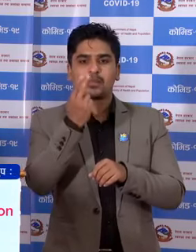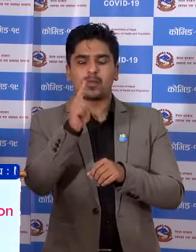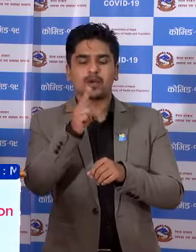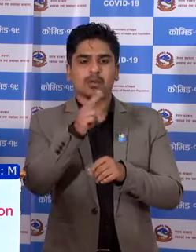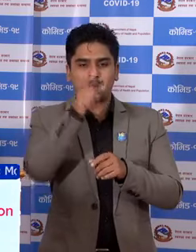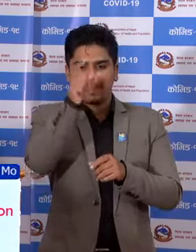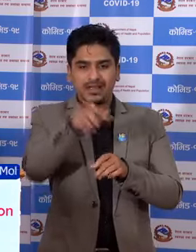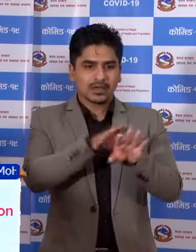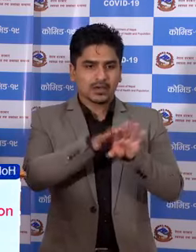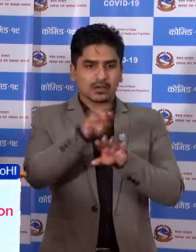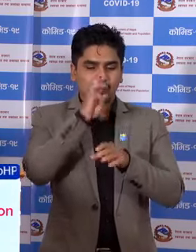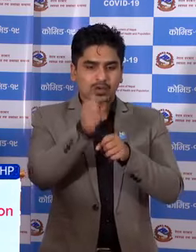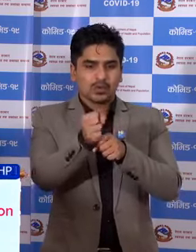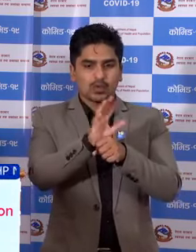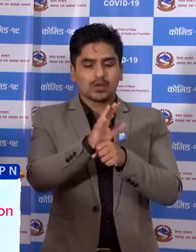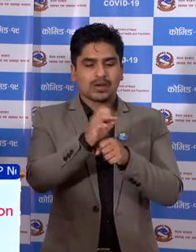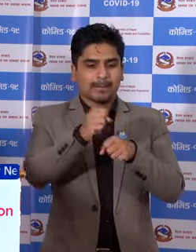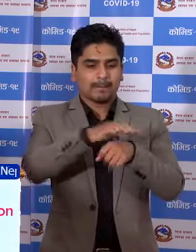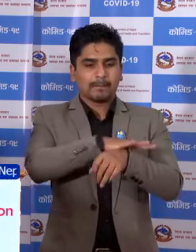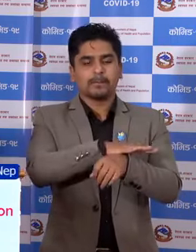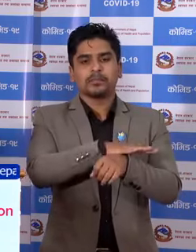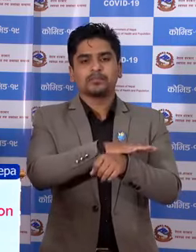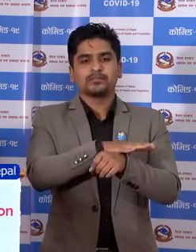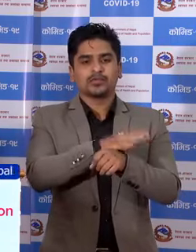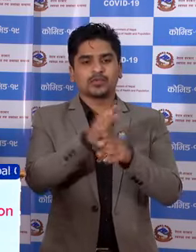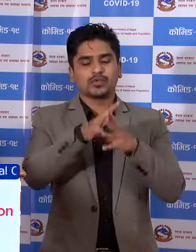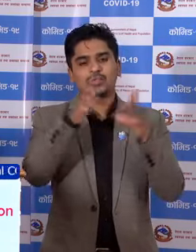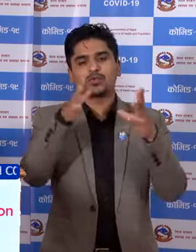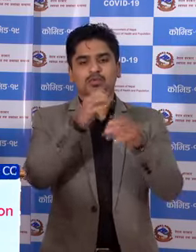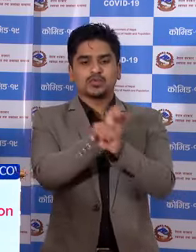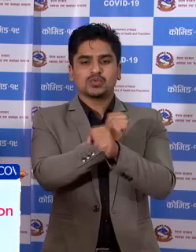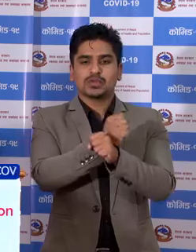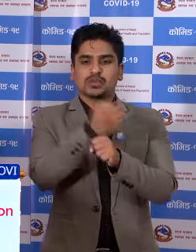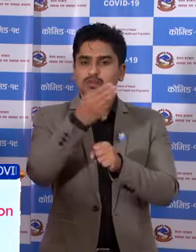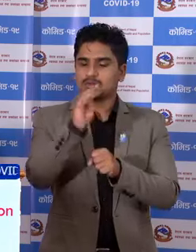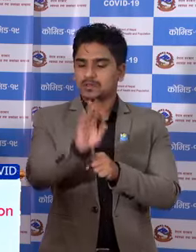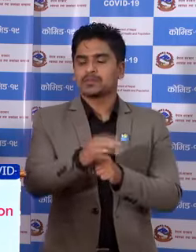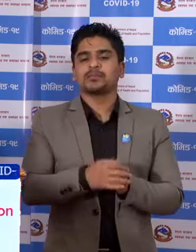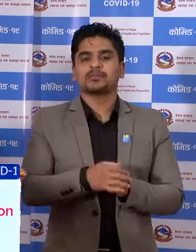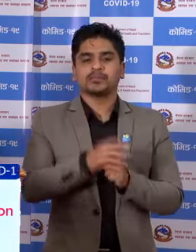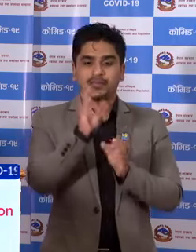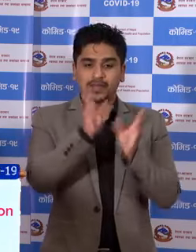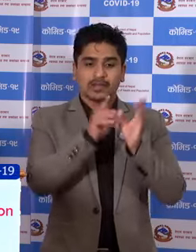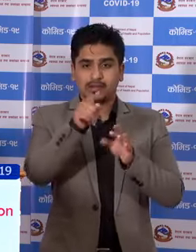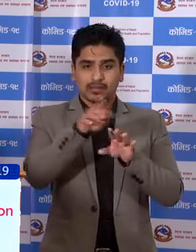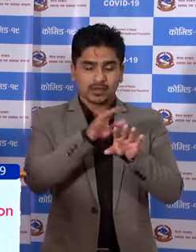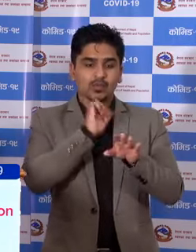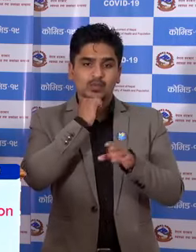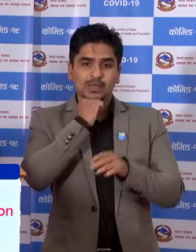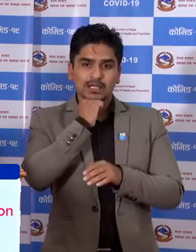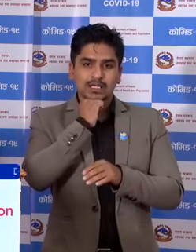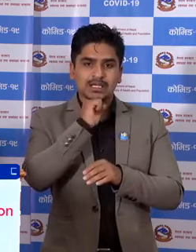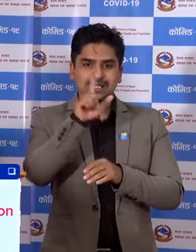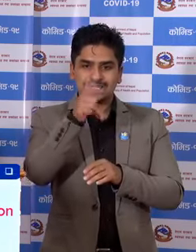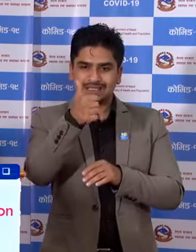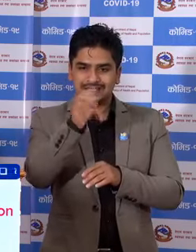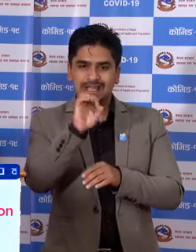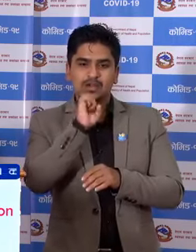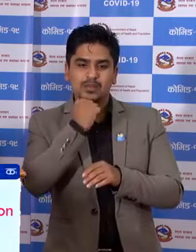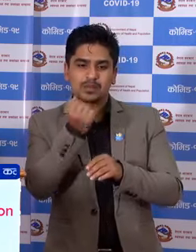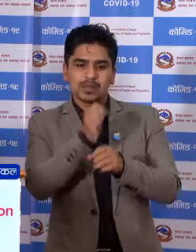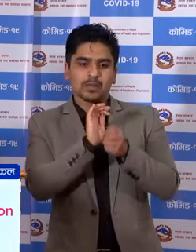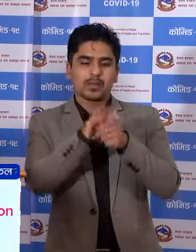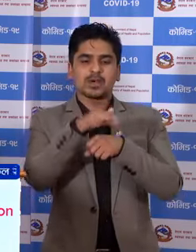बेक्ति अरू मैं कोरोना संक्रमड को उच्च जोखिम मां हुन्छन एदी तपाई को उमेर साथी बर्स